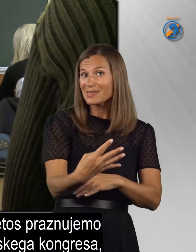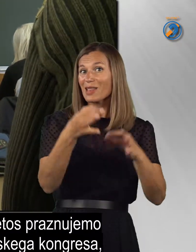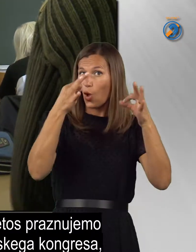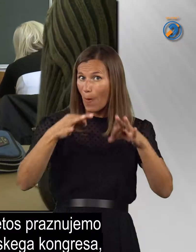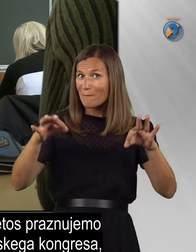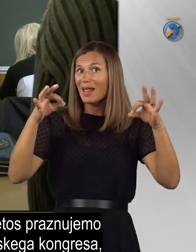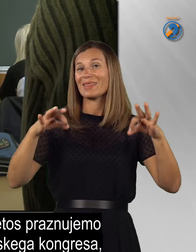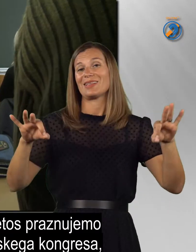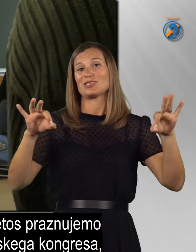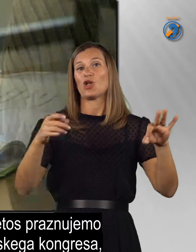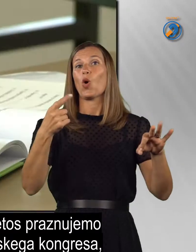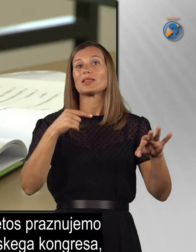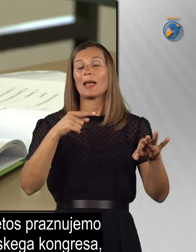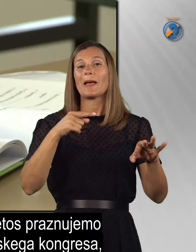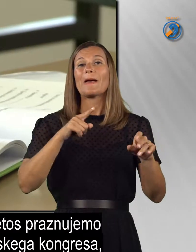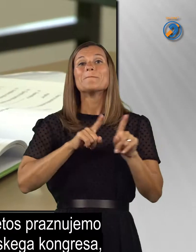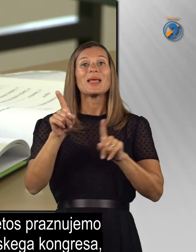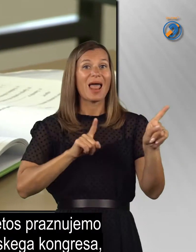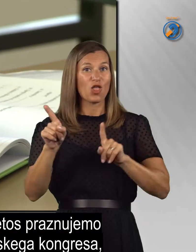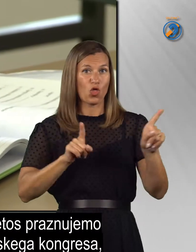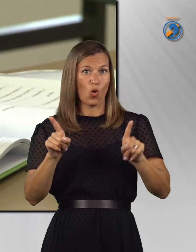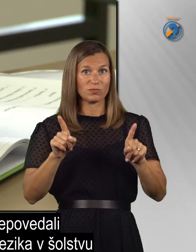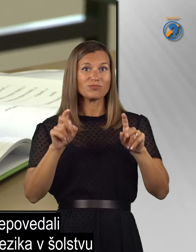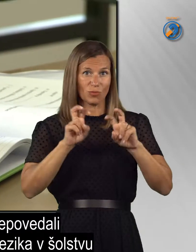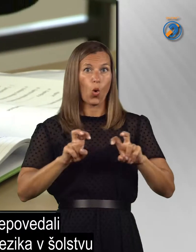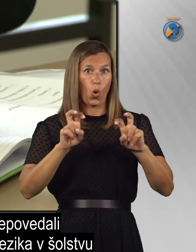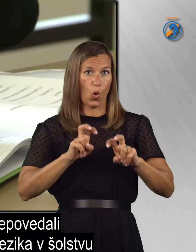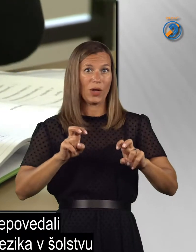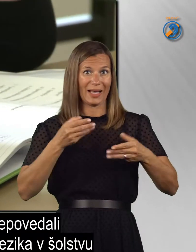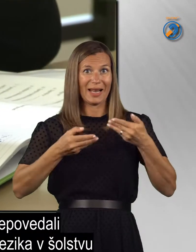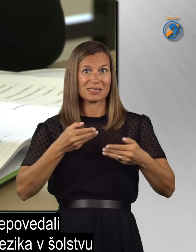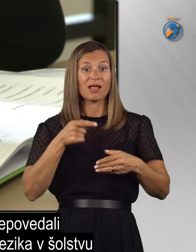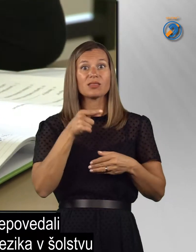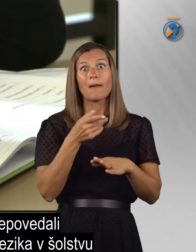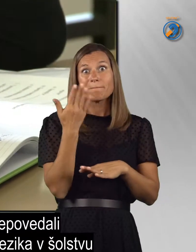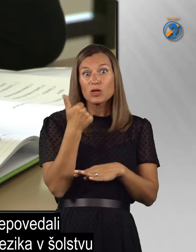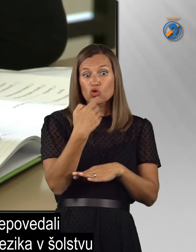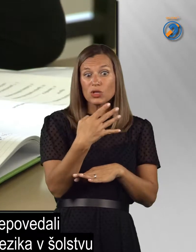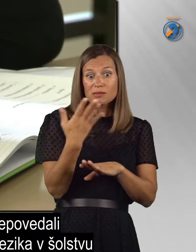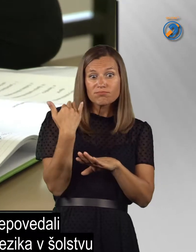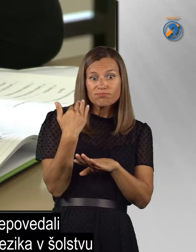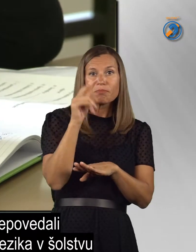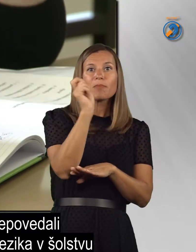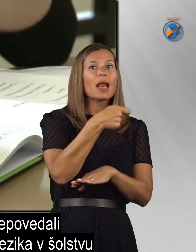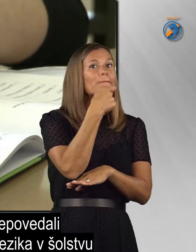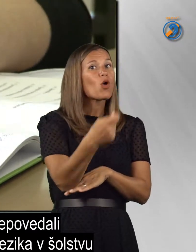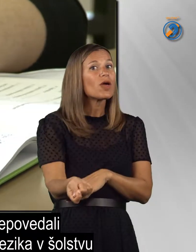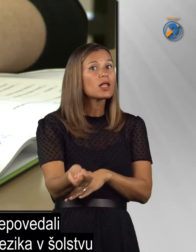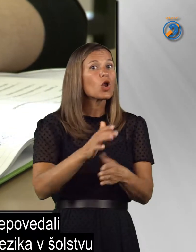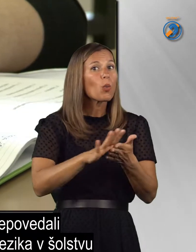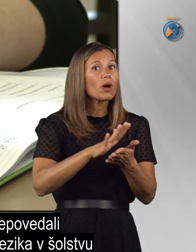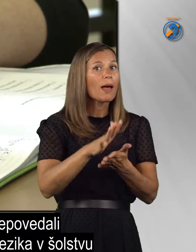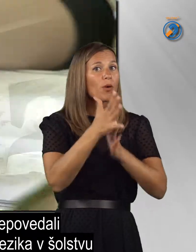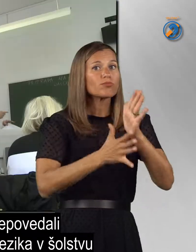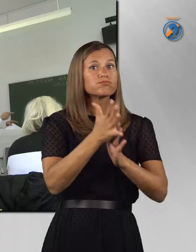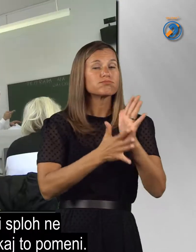obletnico od Milanskega kongresa, kjer so prepovedali uporabo slovenskega znakovnega jezika